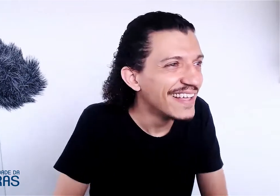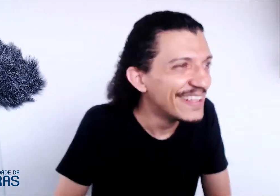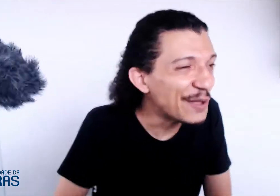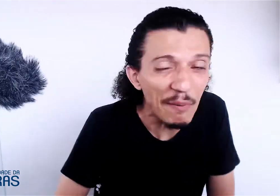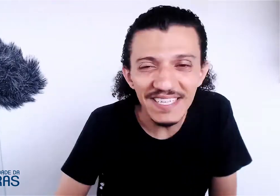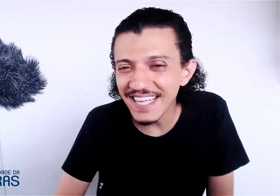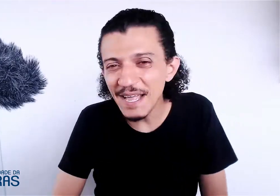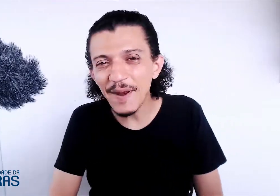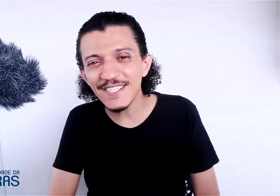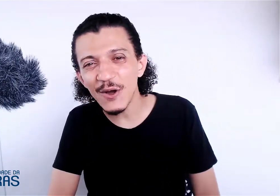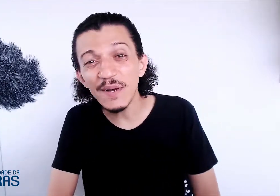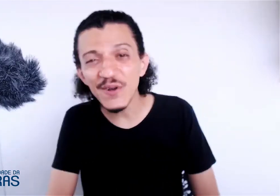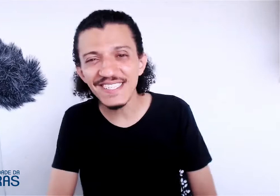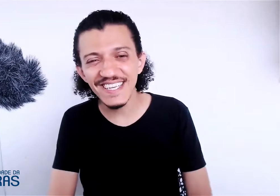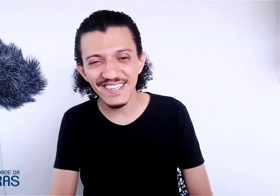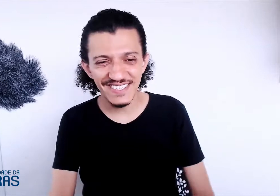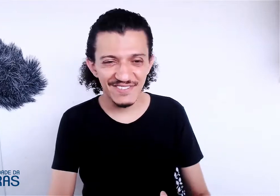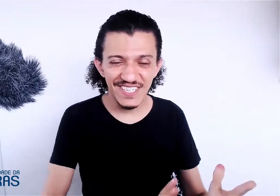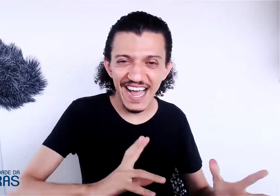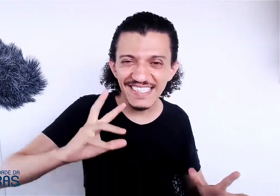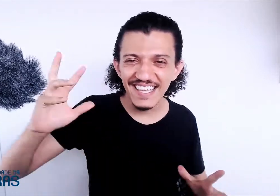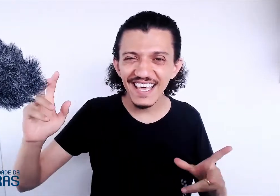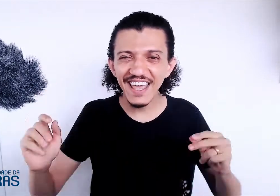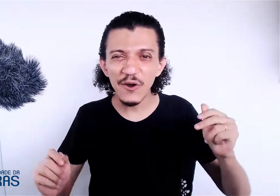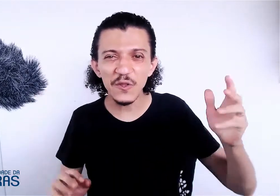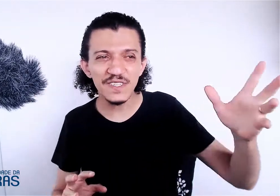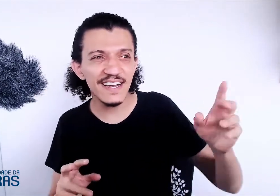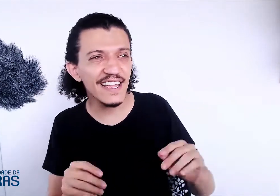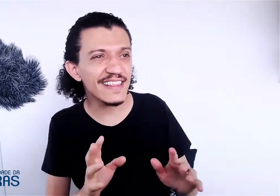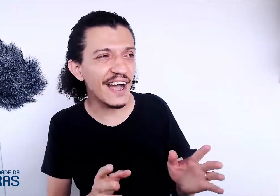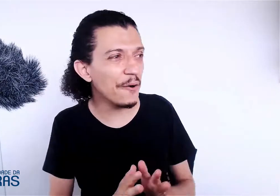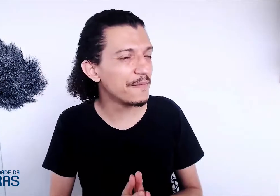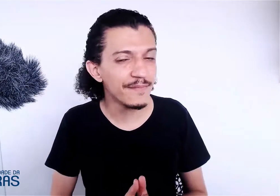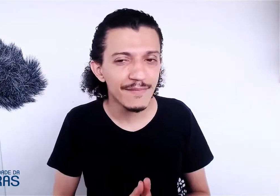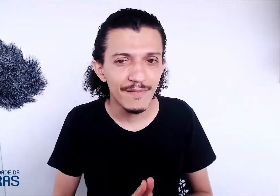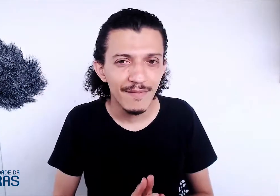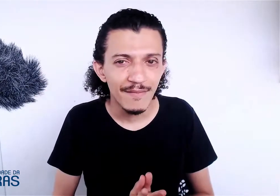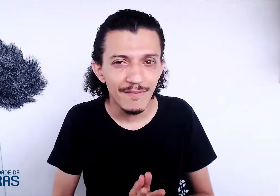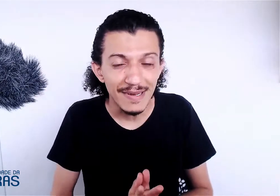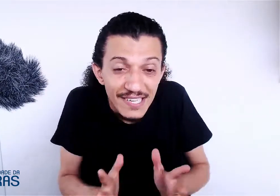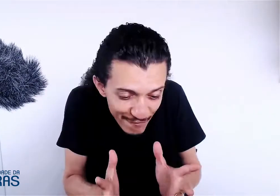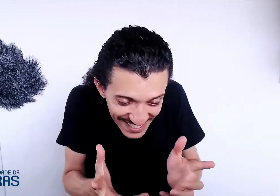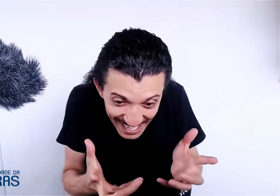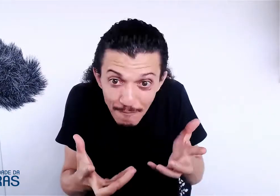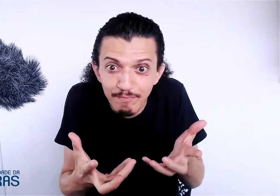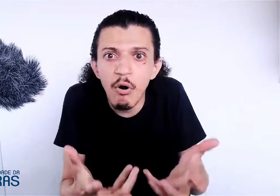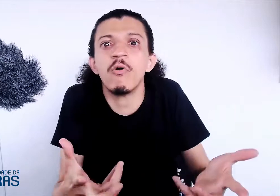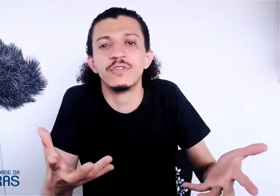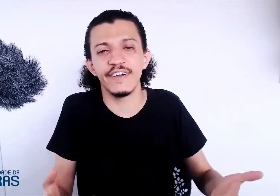Tu pode até ter aprendido algumas coisinhas, os sinais aqui, outros ali e tal. Mas você não fez aquele bolo de